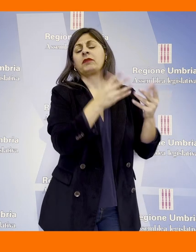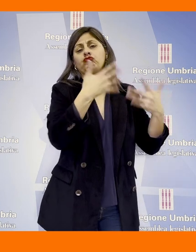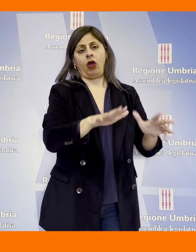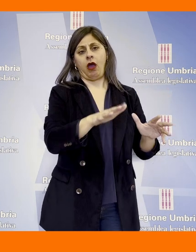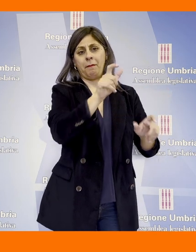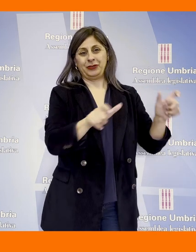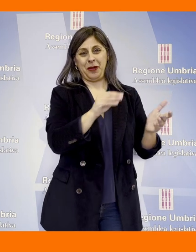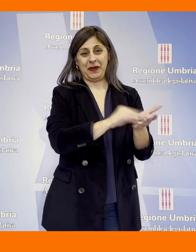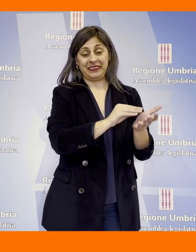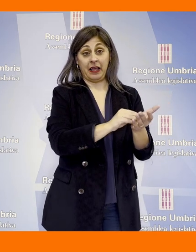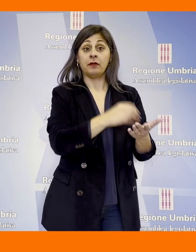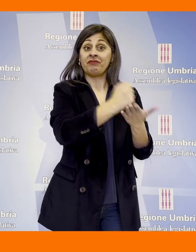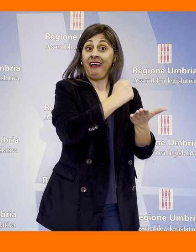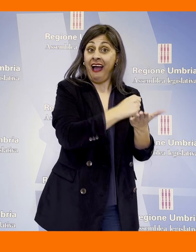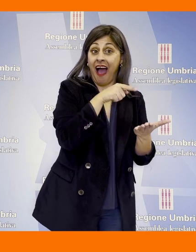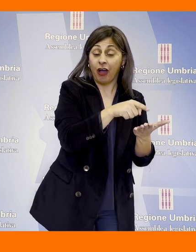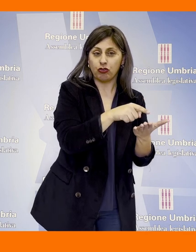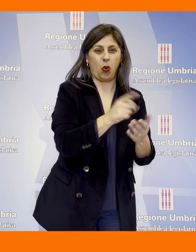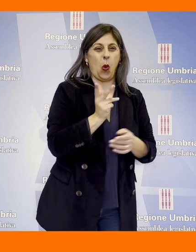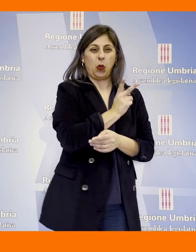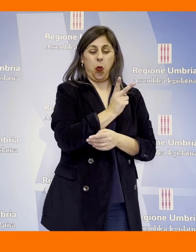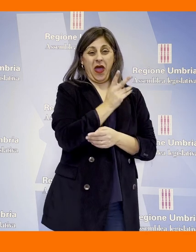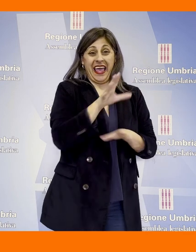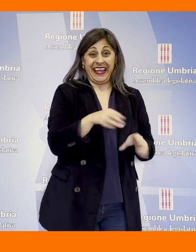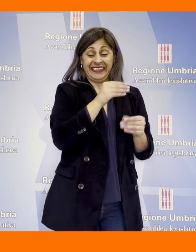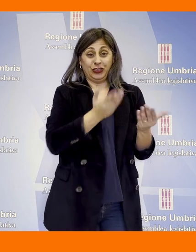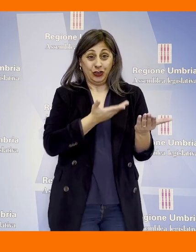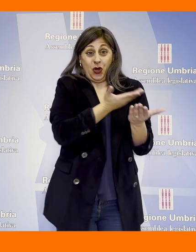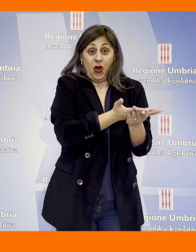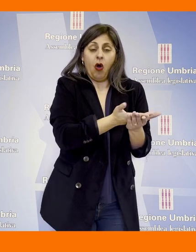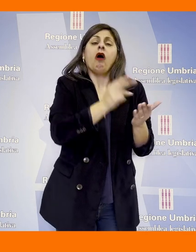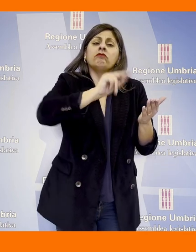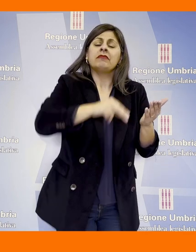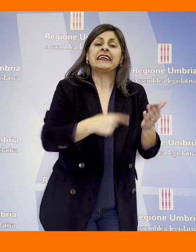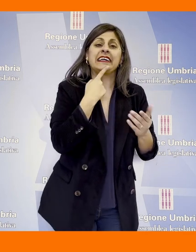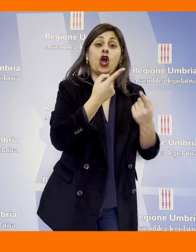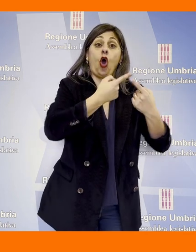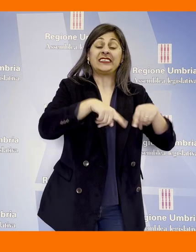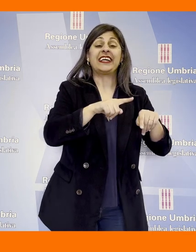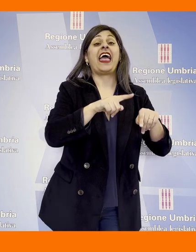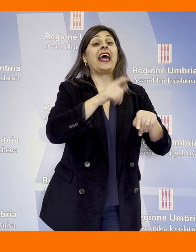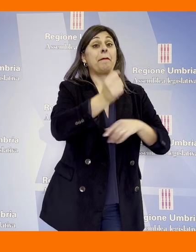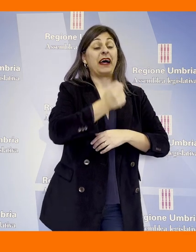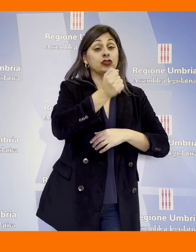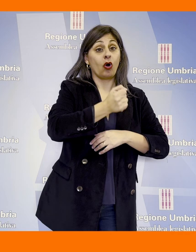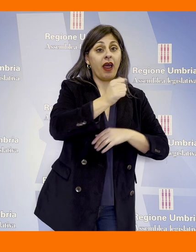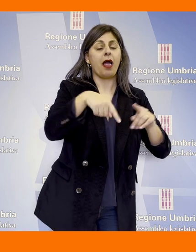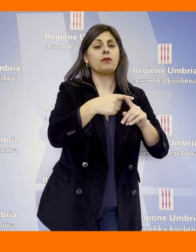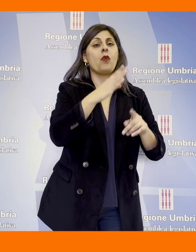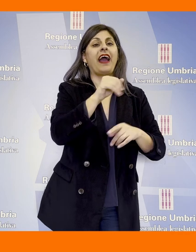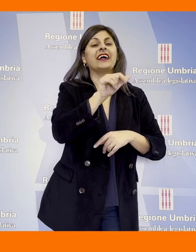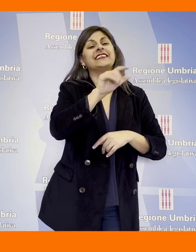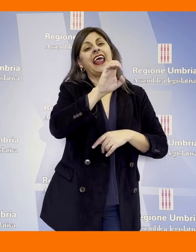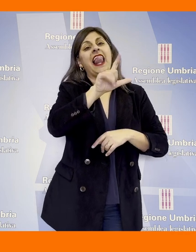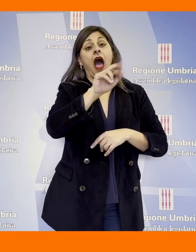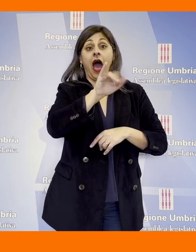'unanimità dei presenti. L'atto, oltre ai due promotori originari, è stato sottoscritto anche dai consiglieri Stefano Passorelli e Marco